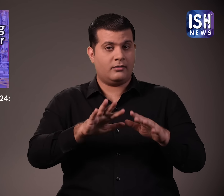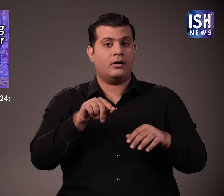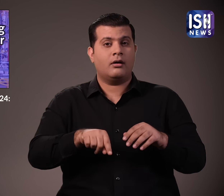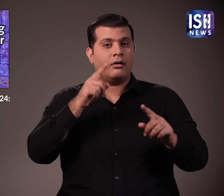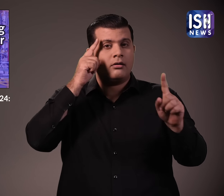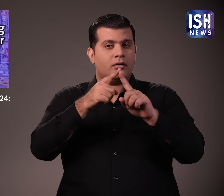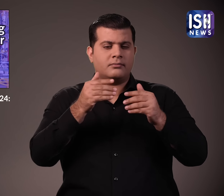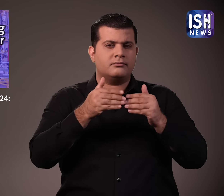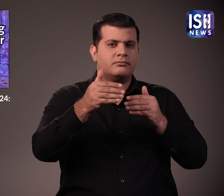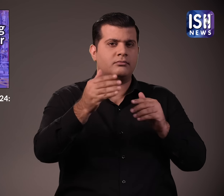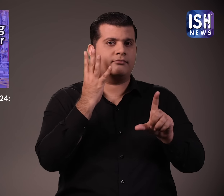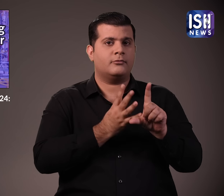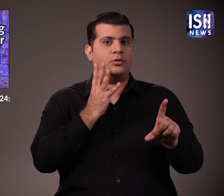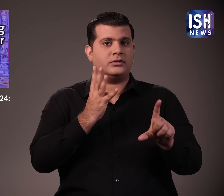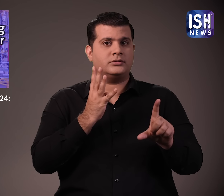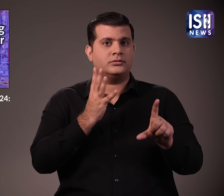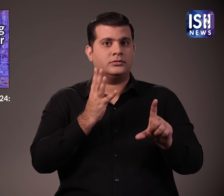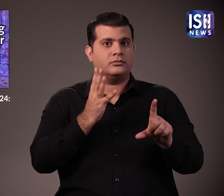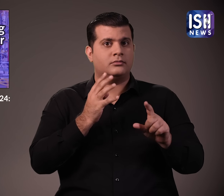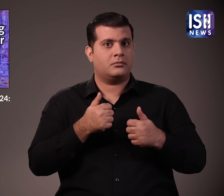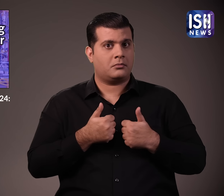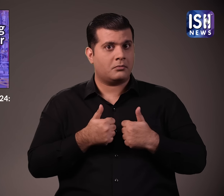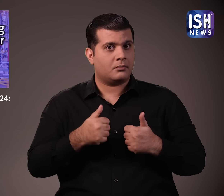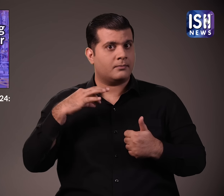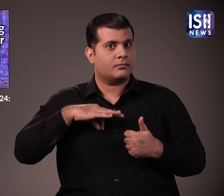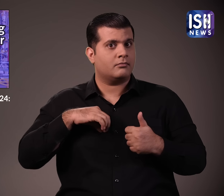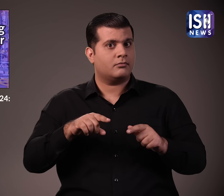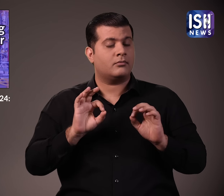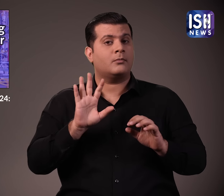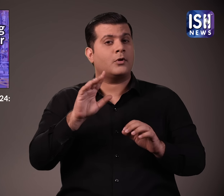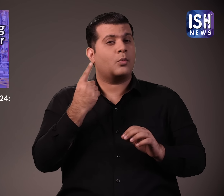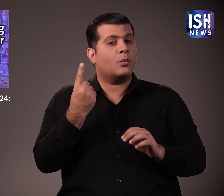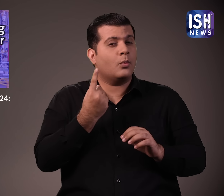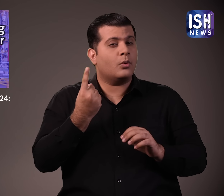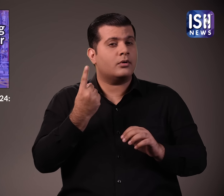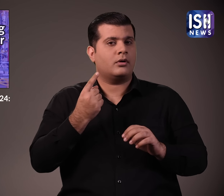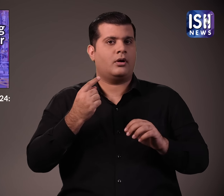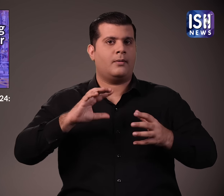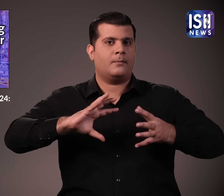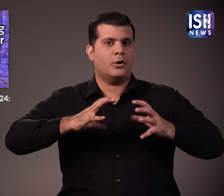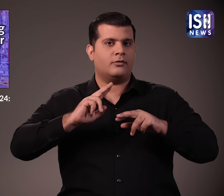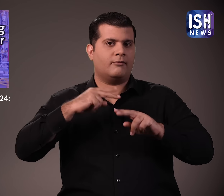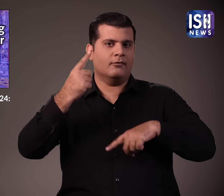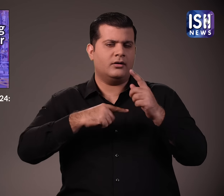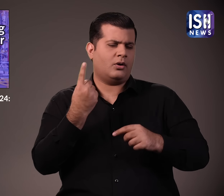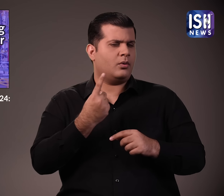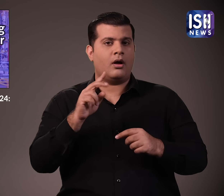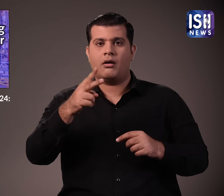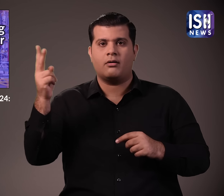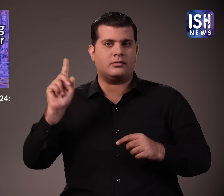ये केवल रोजगार के पहले चार वर्षों में और केवल वी निर्मान शेत्र के लिए ही